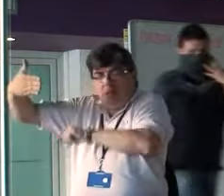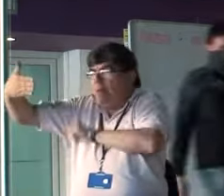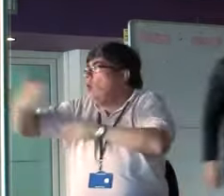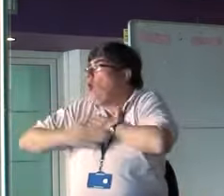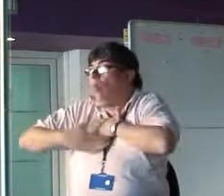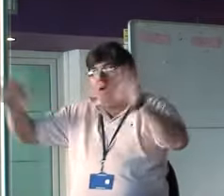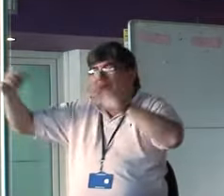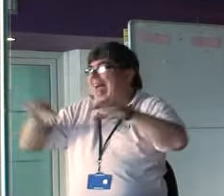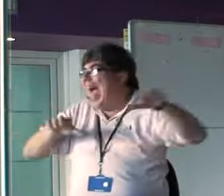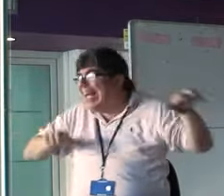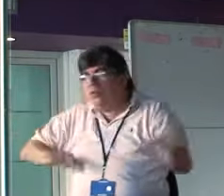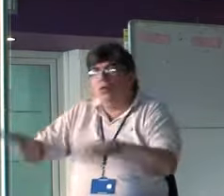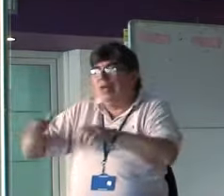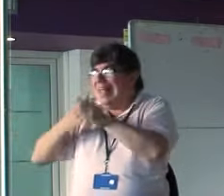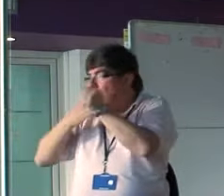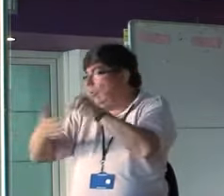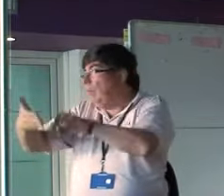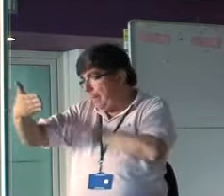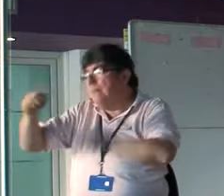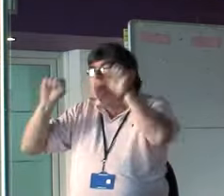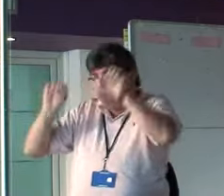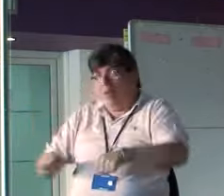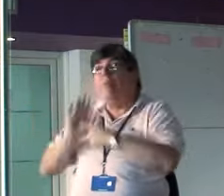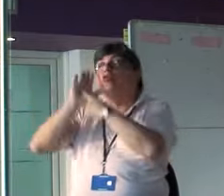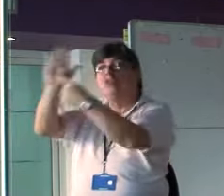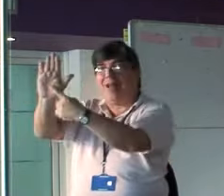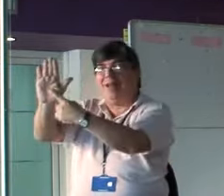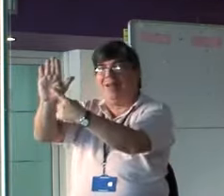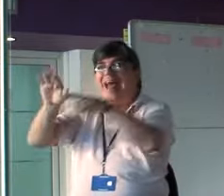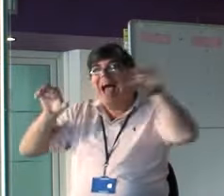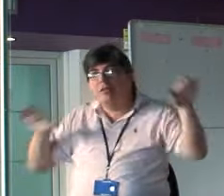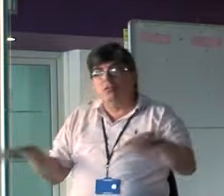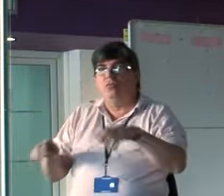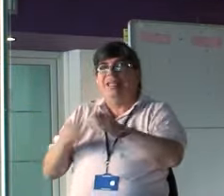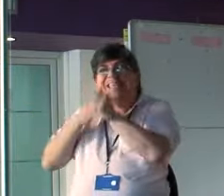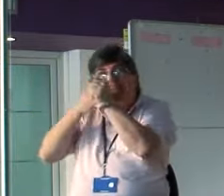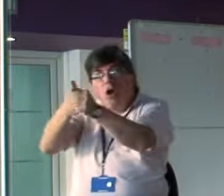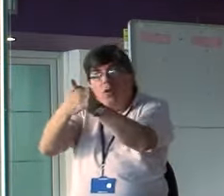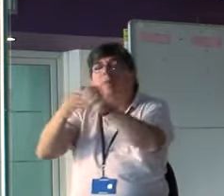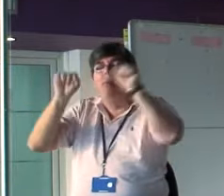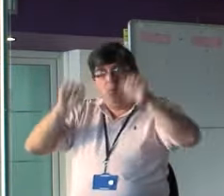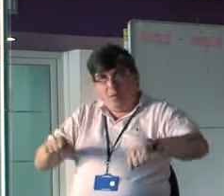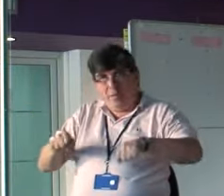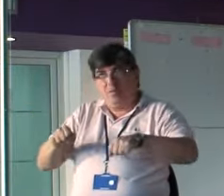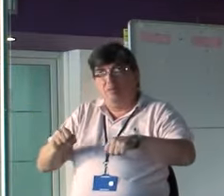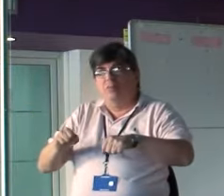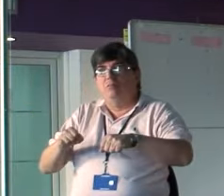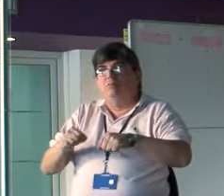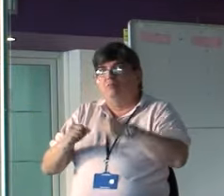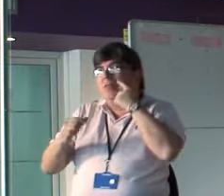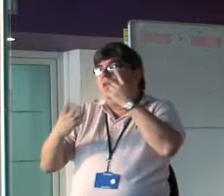la acción del guión. Pueden mostrar la acción del guión. Pueden poner los efectos, el vestuario.